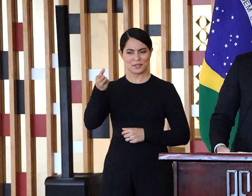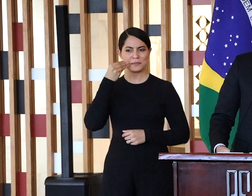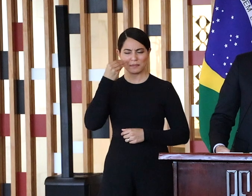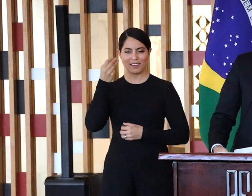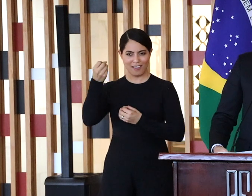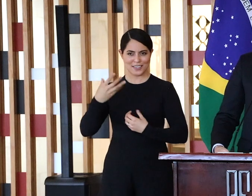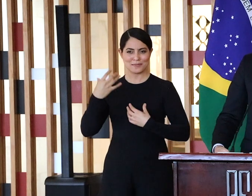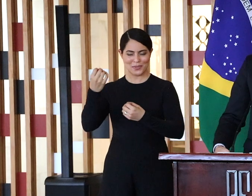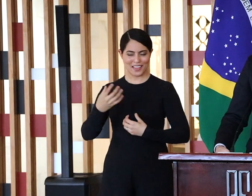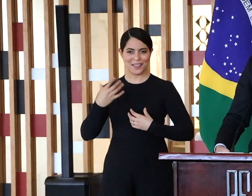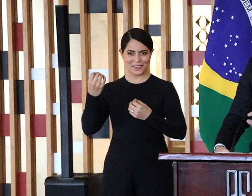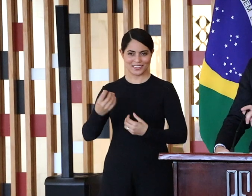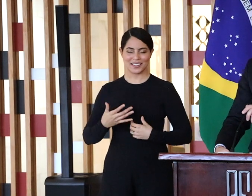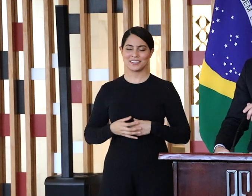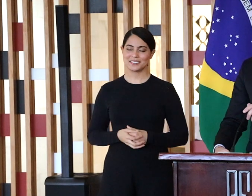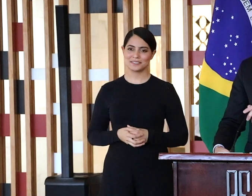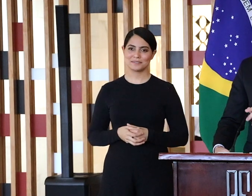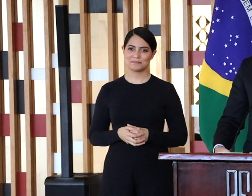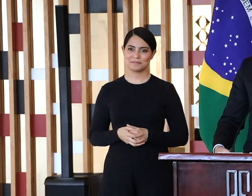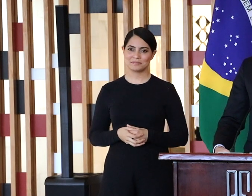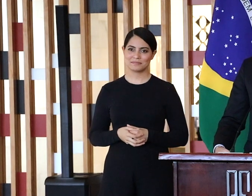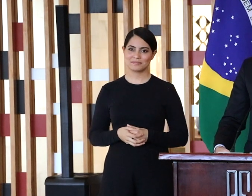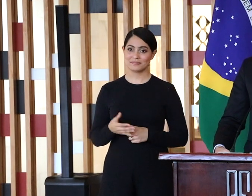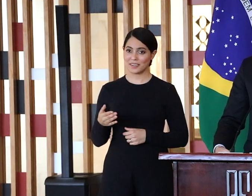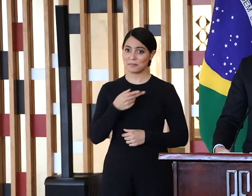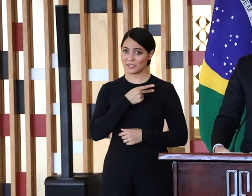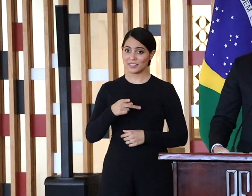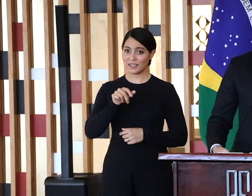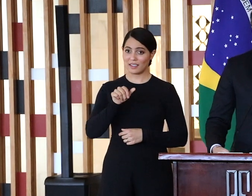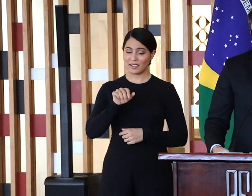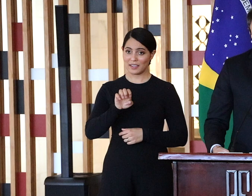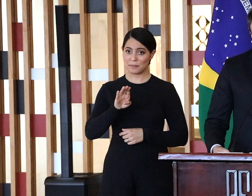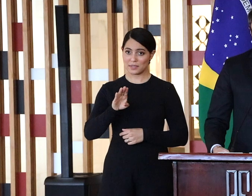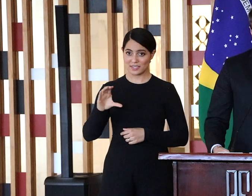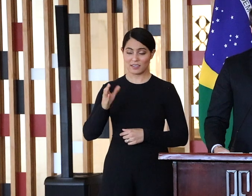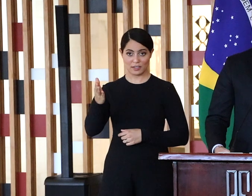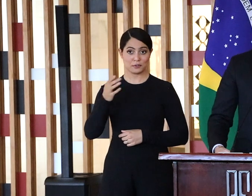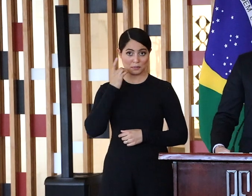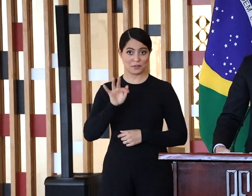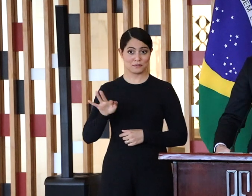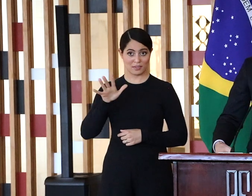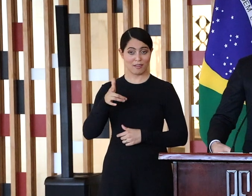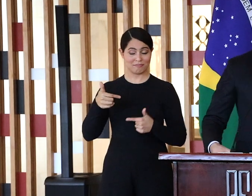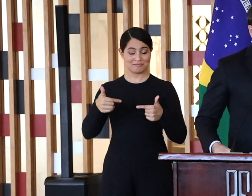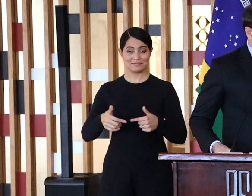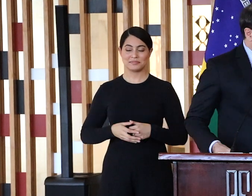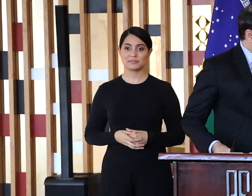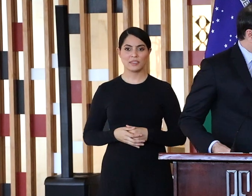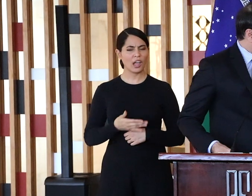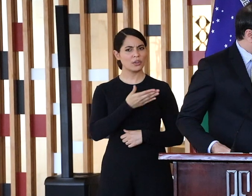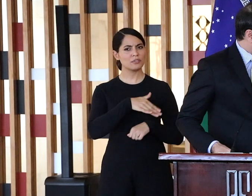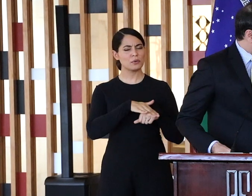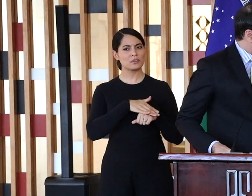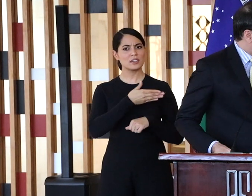como vice-governador do Espírito Santo, como presidente do IBC, como deputado federal que ele foi também. E agora, conversando com o